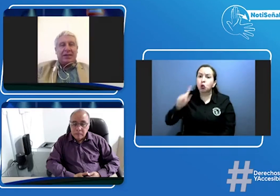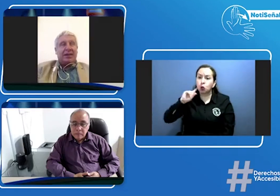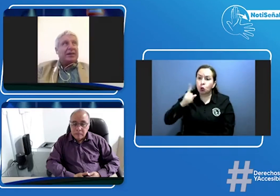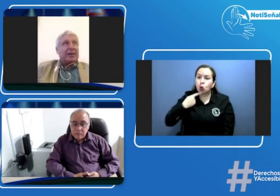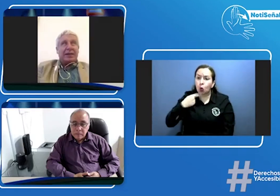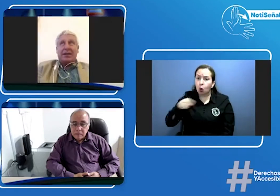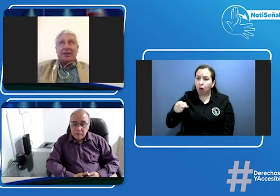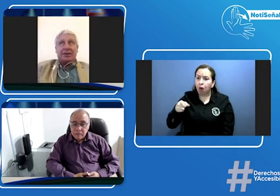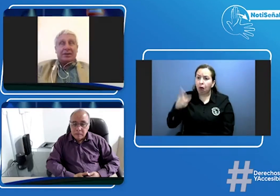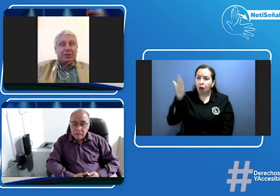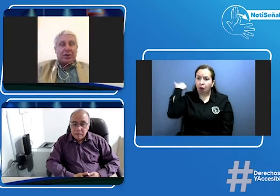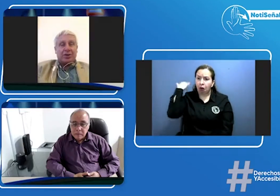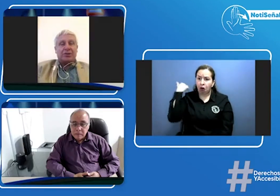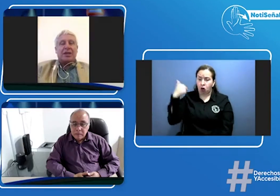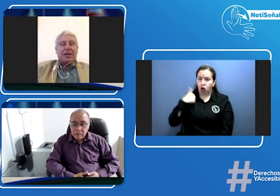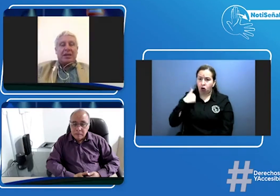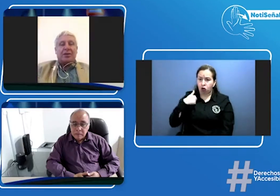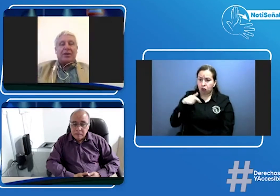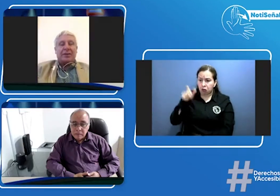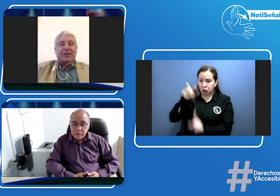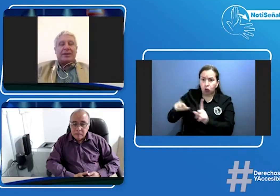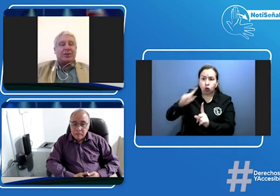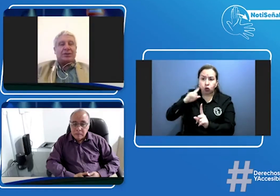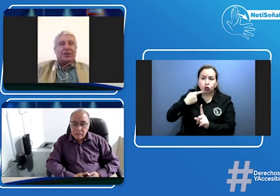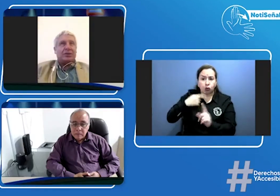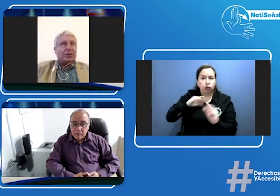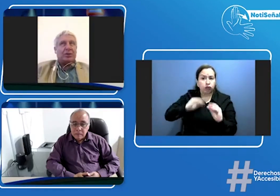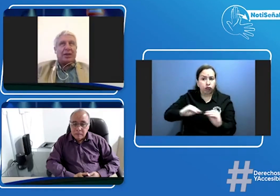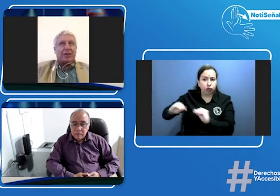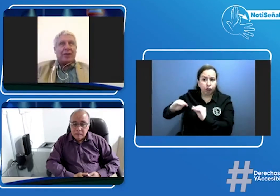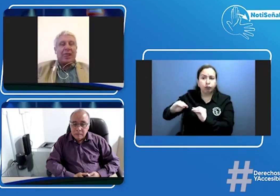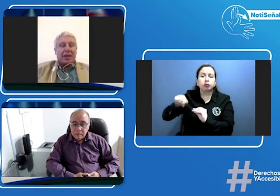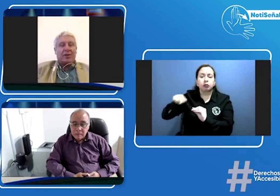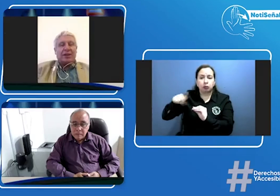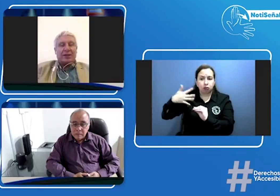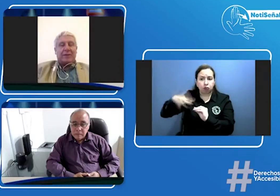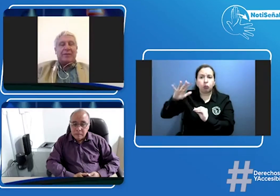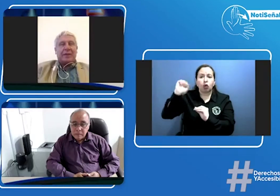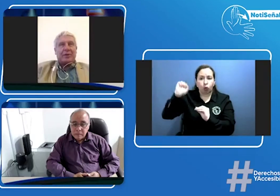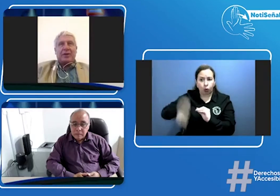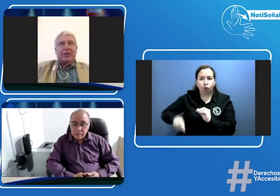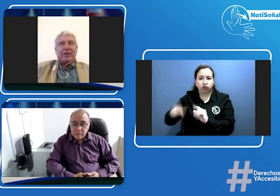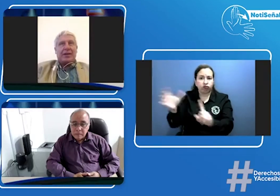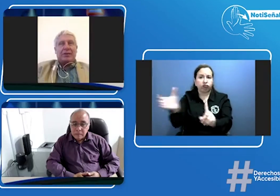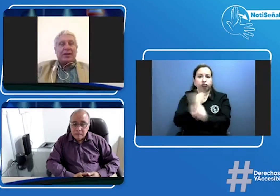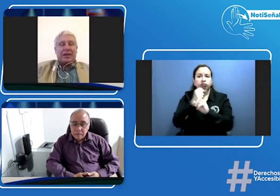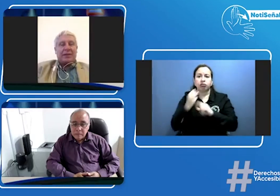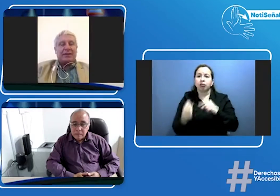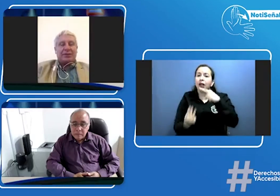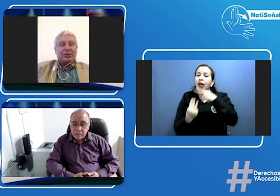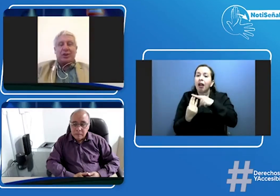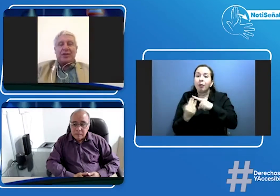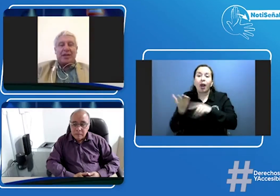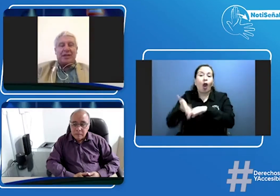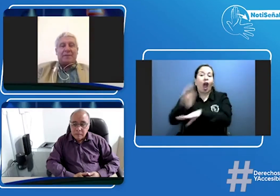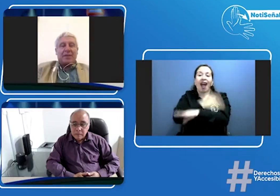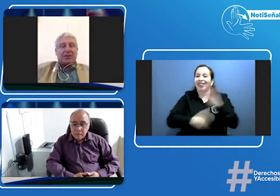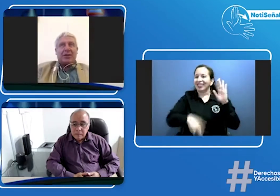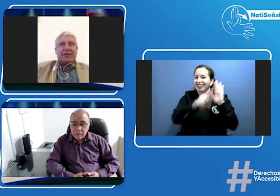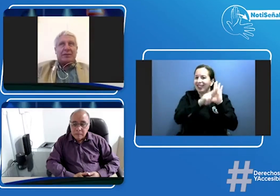sordos y obviamente todos lograron el objetivo pero ahí no había ninguna reglamentación todavía sobre el examen